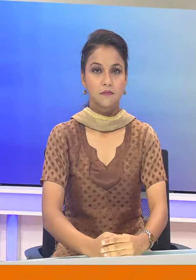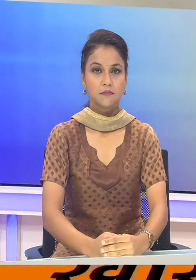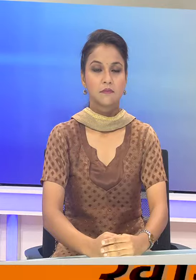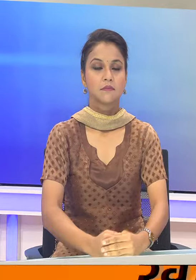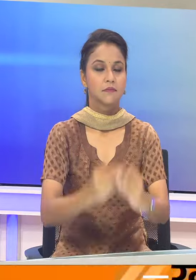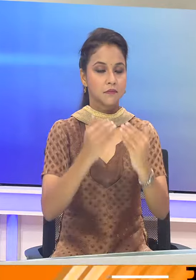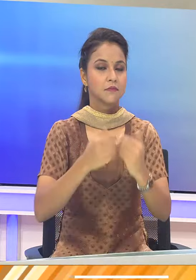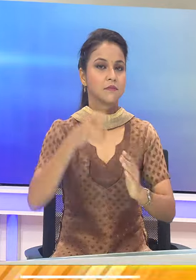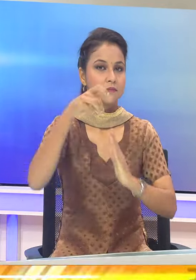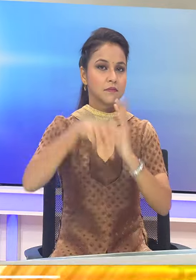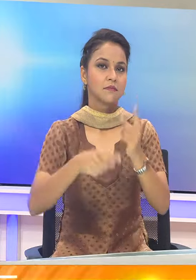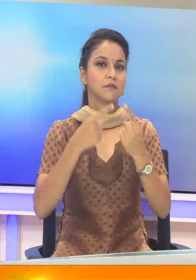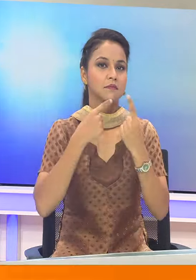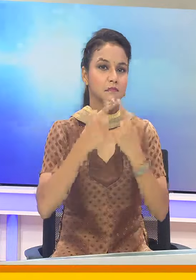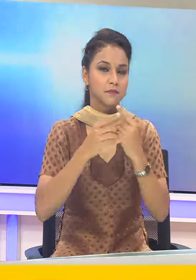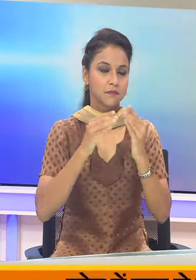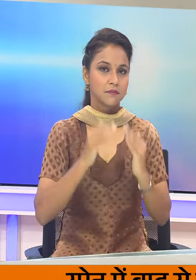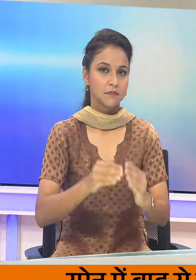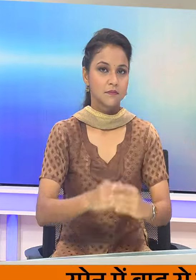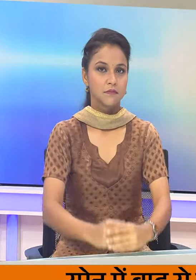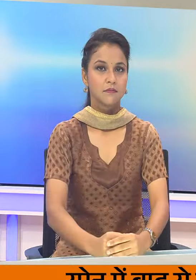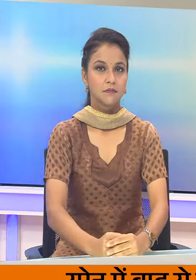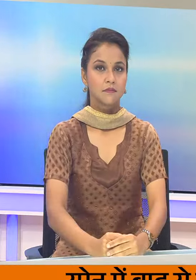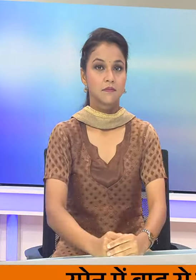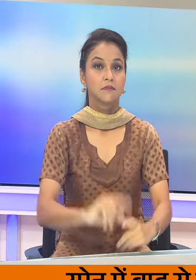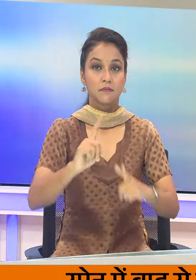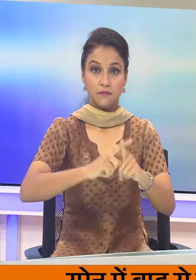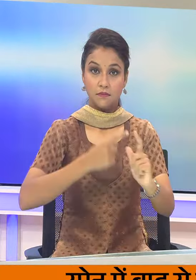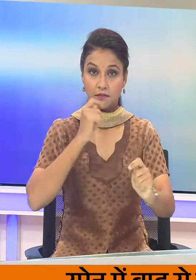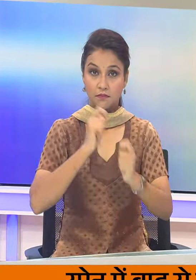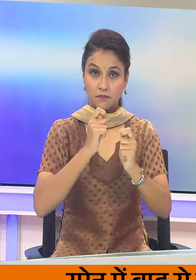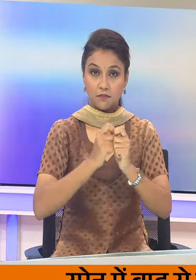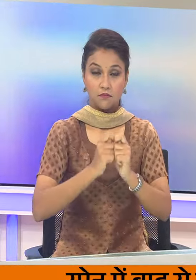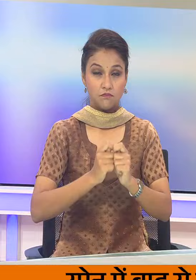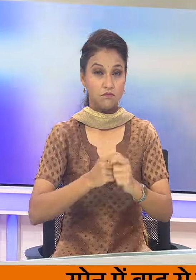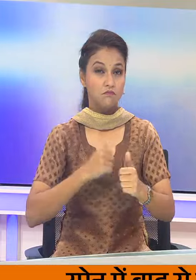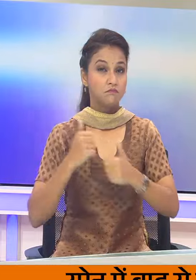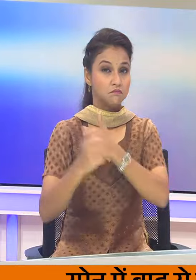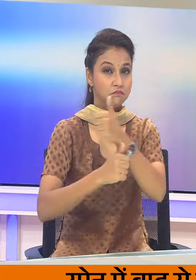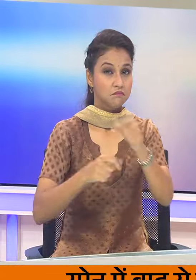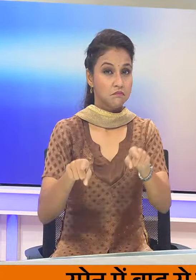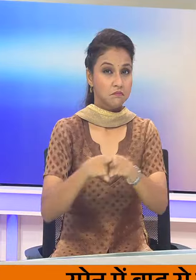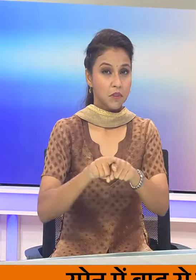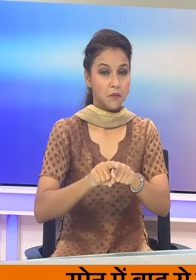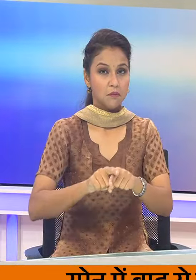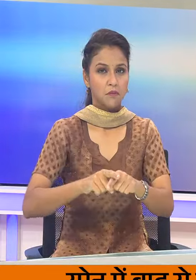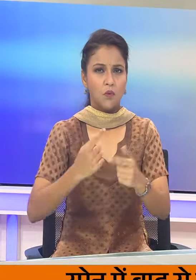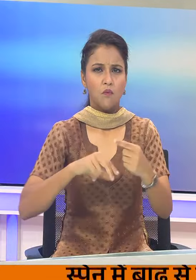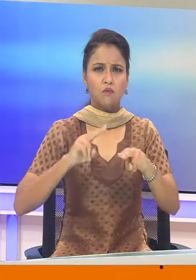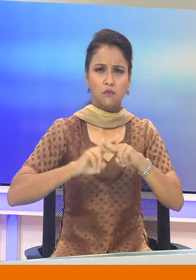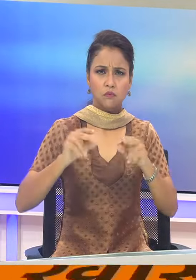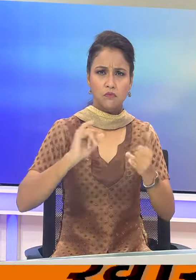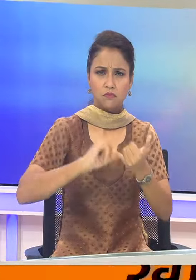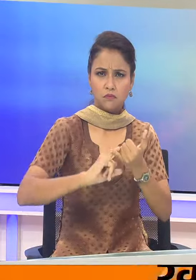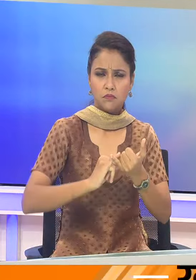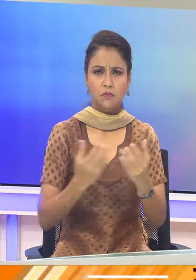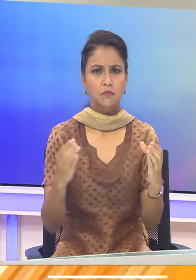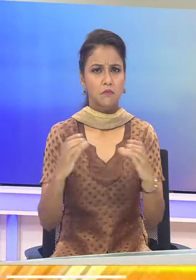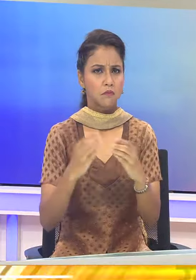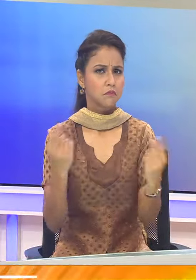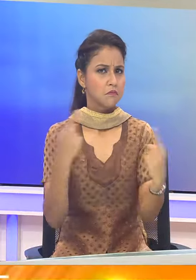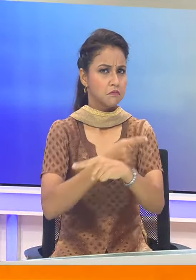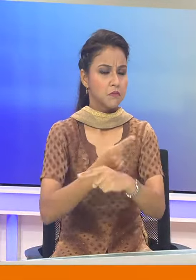त्वाइब जानते हैं सभी खबरों को विस्तार के साथ जारखन का सियासी रन जीतने के लिए सत्ताधारी हो या फिर विपक्षी पार्टी